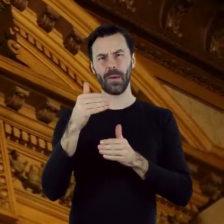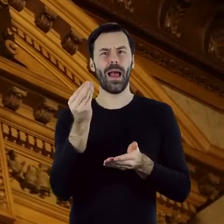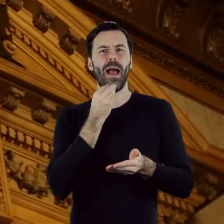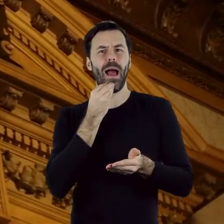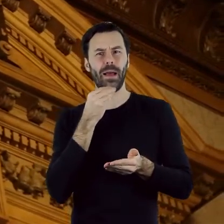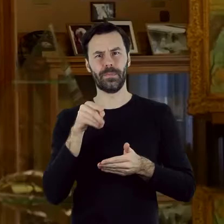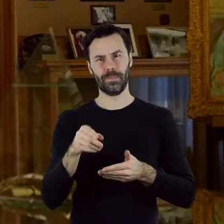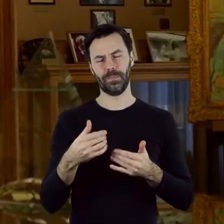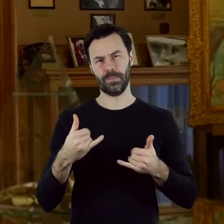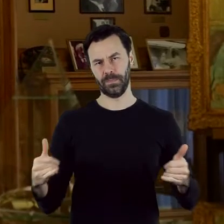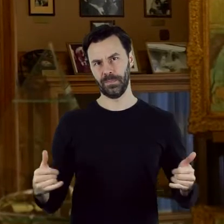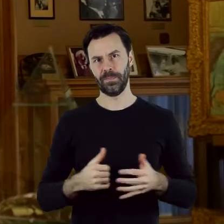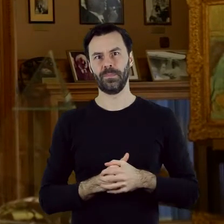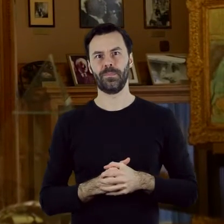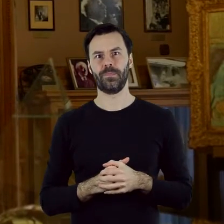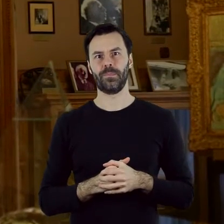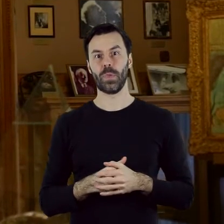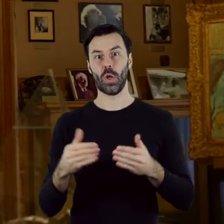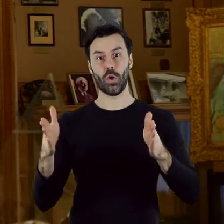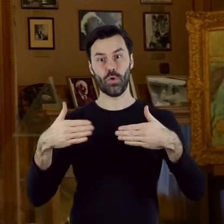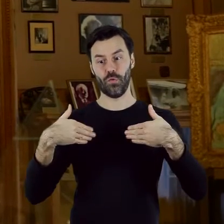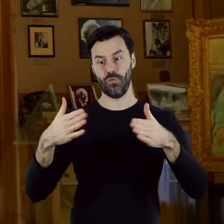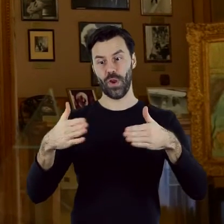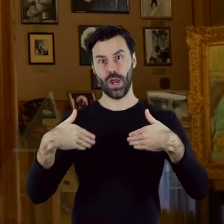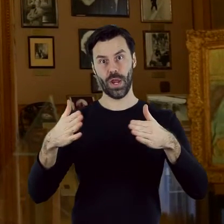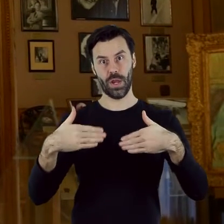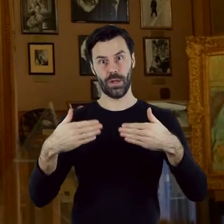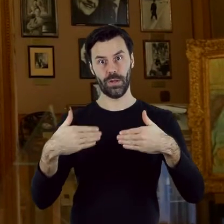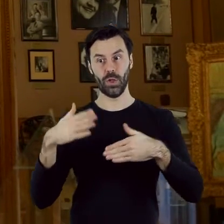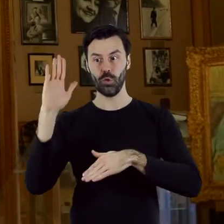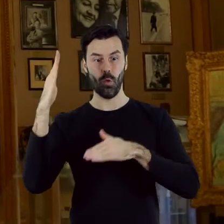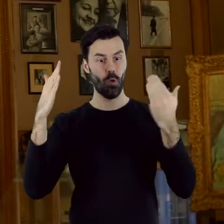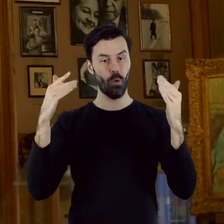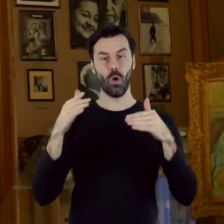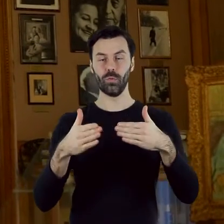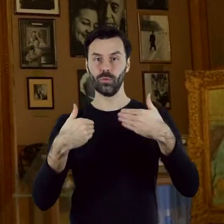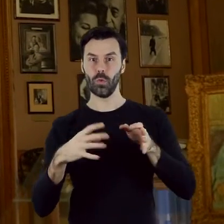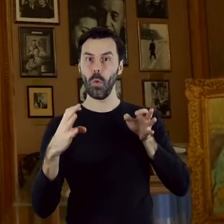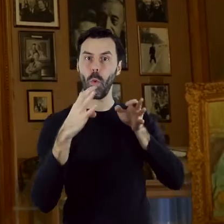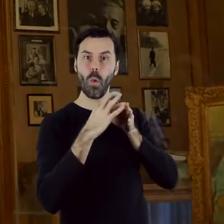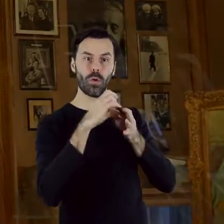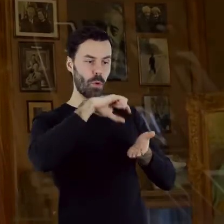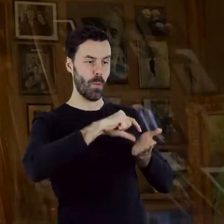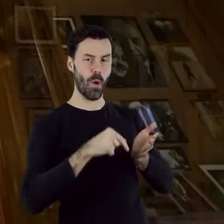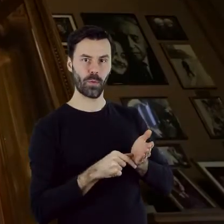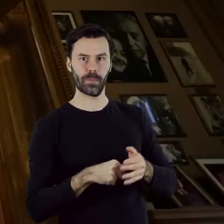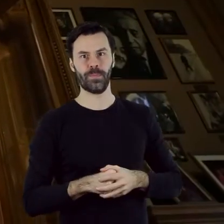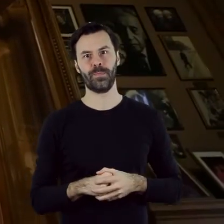martwych natur. Dwuskrzydłowe, przeszklone drzwi łączą jadalnie z pozostałymi pokojami, m